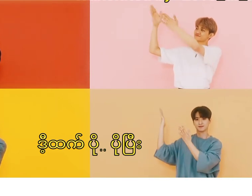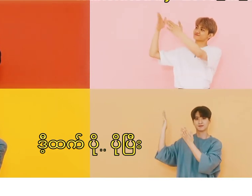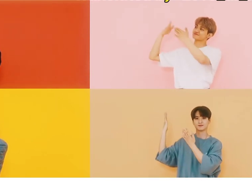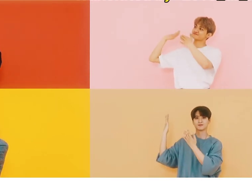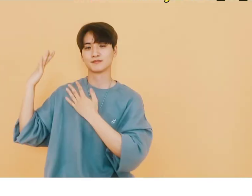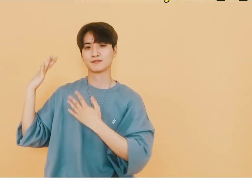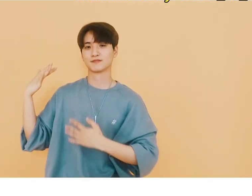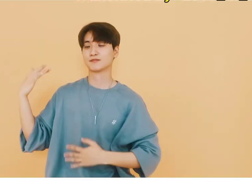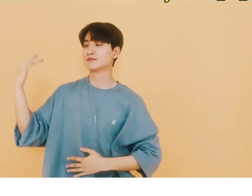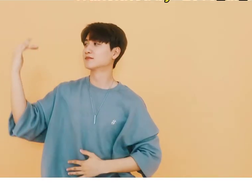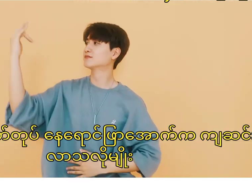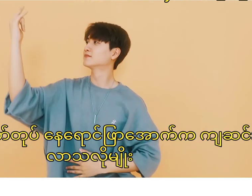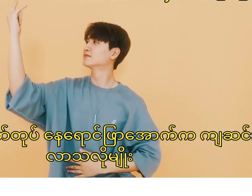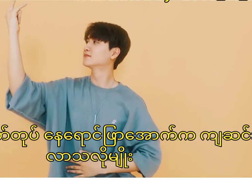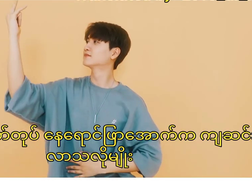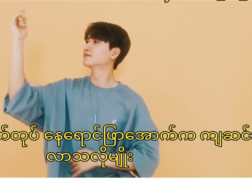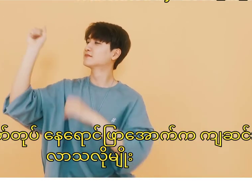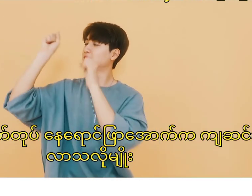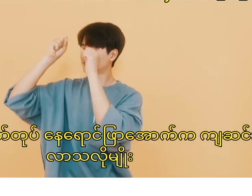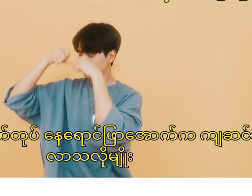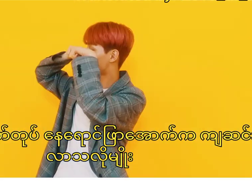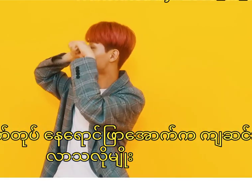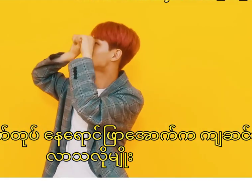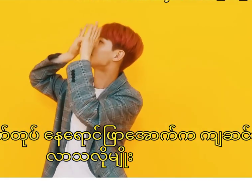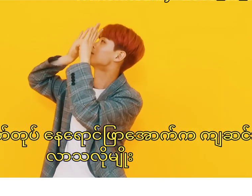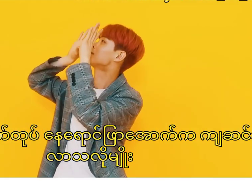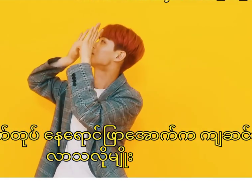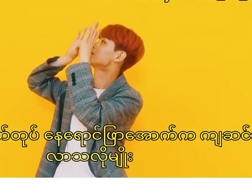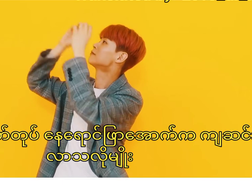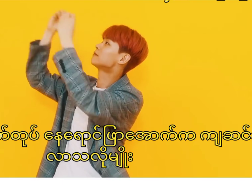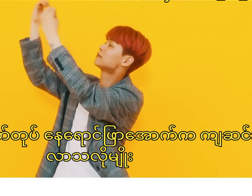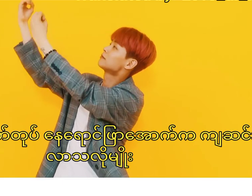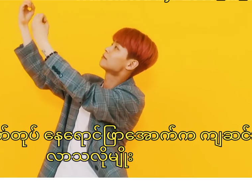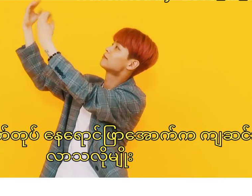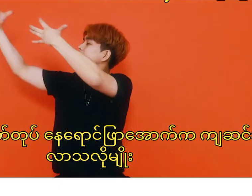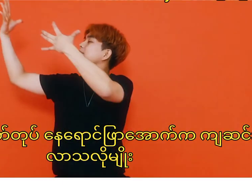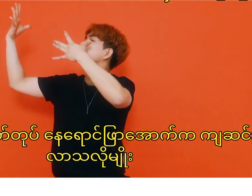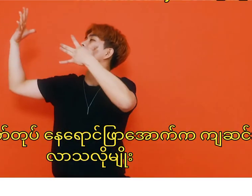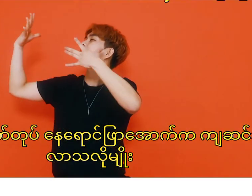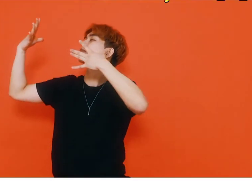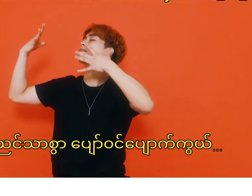희산에 깜빡깜빡 미끄러지듯이 우린